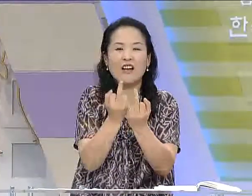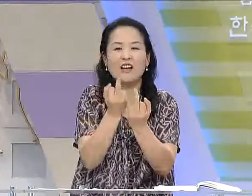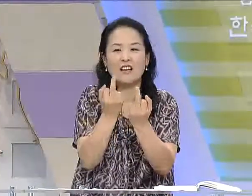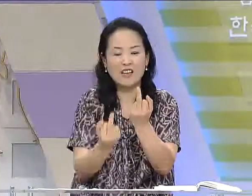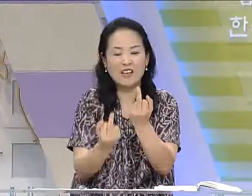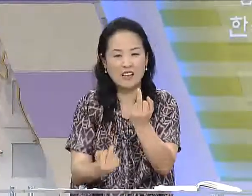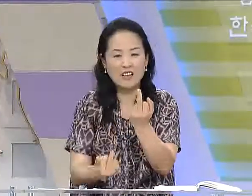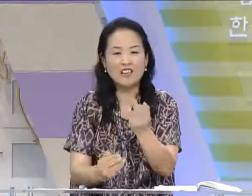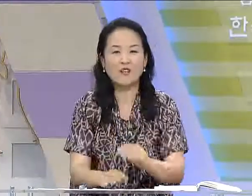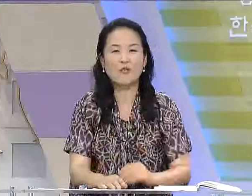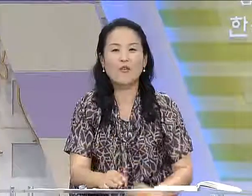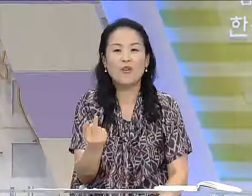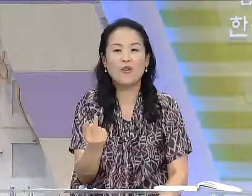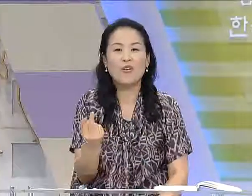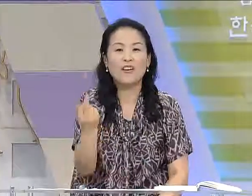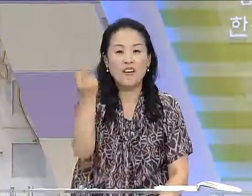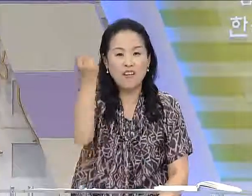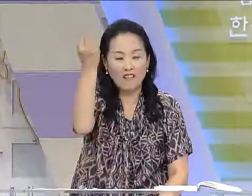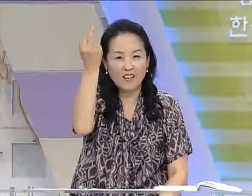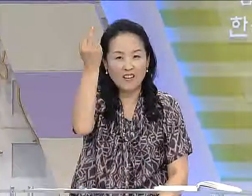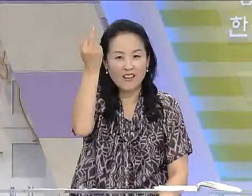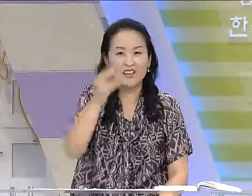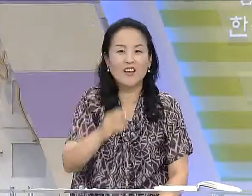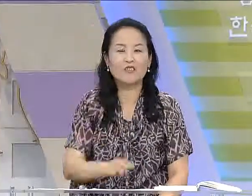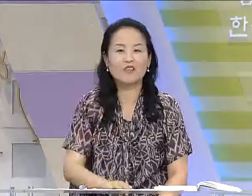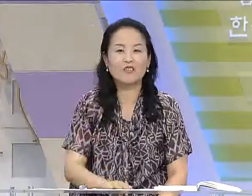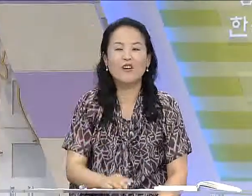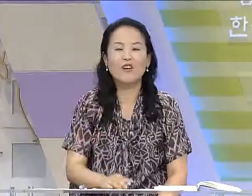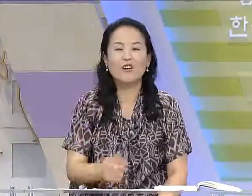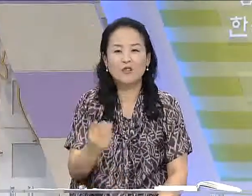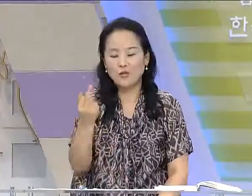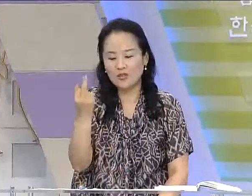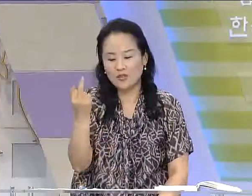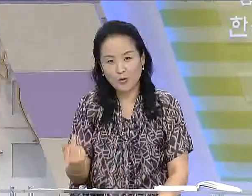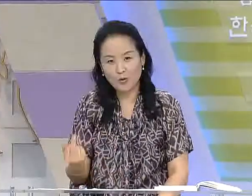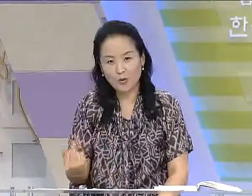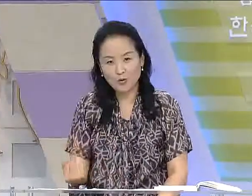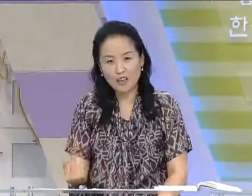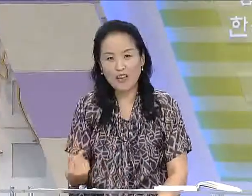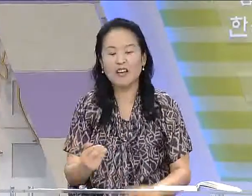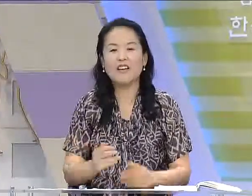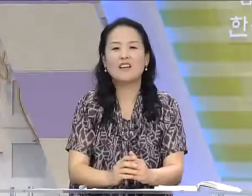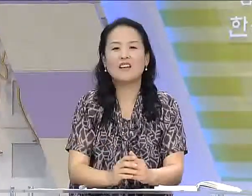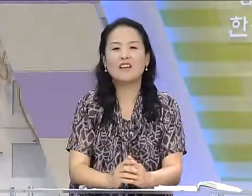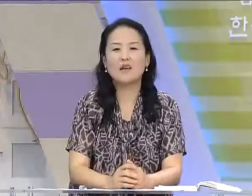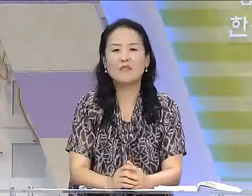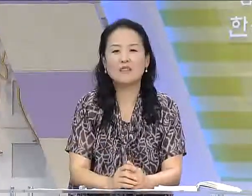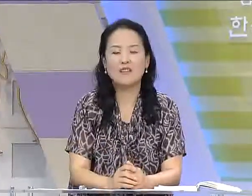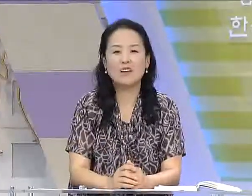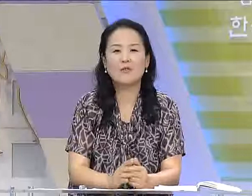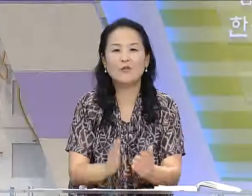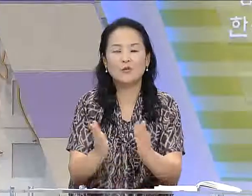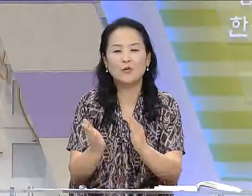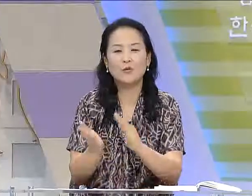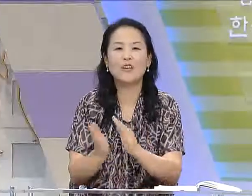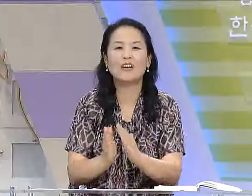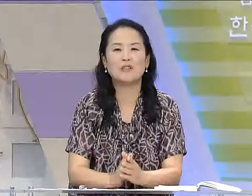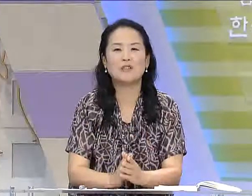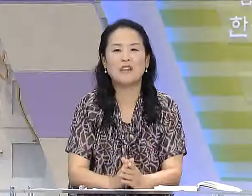이렇게 내리지 않고 형 이렇게 해도 되고요. 또는 동생 이렇게 하면서 해도 소통은 되겠습니다.